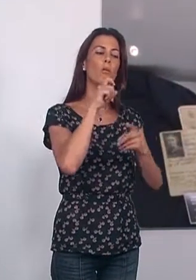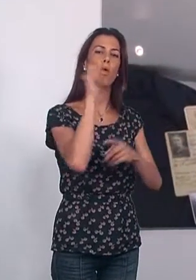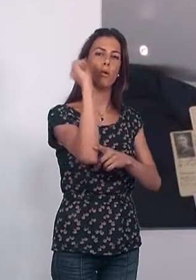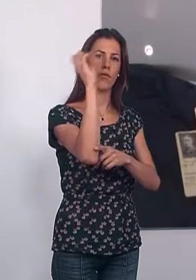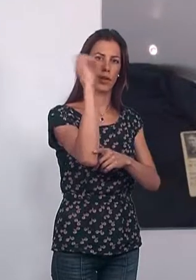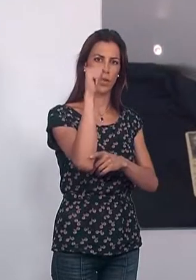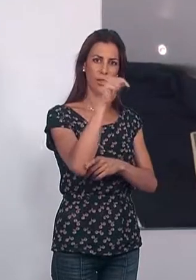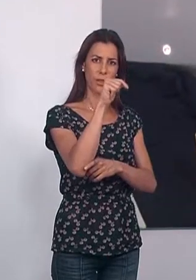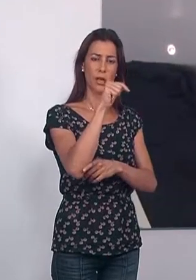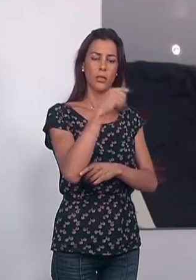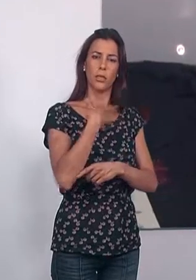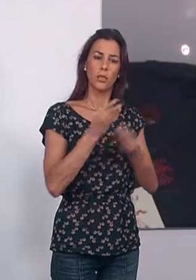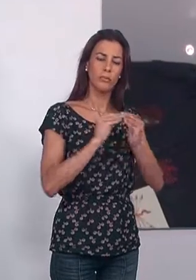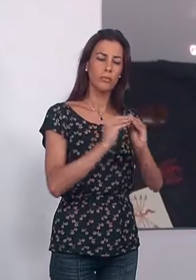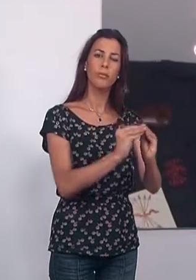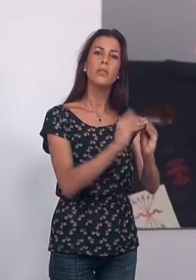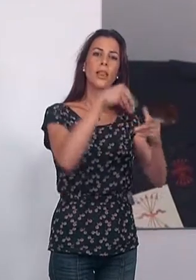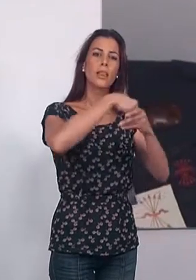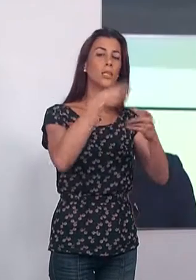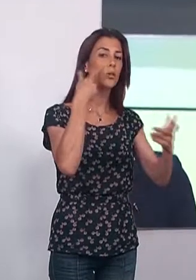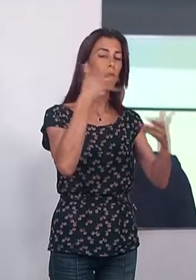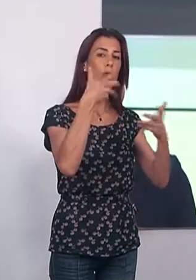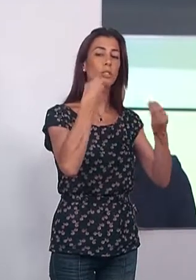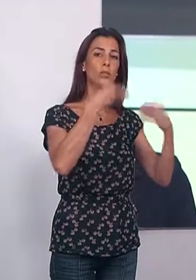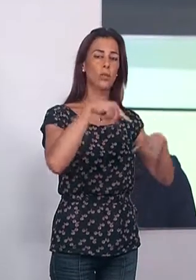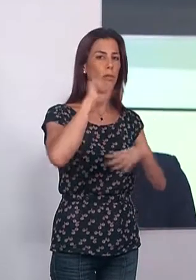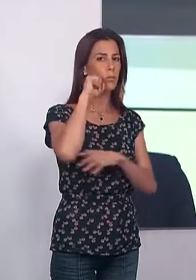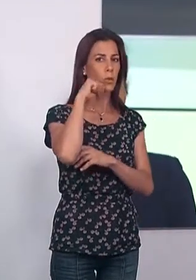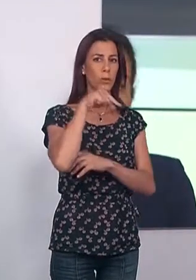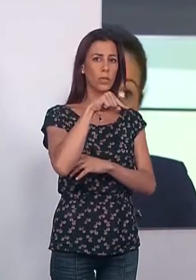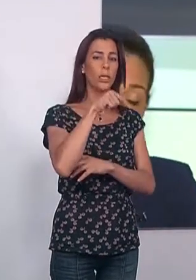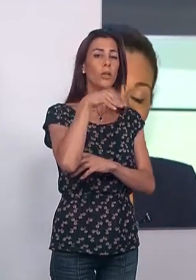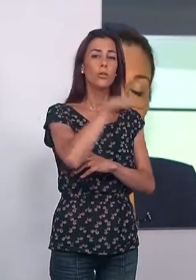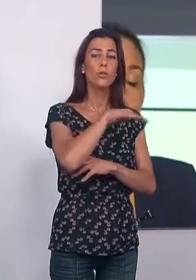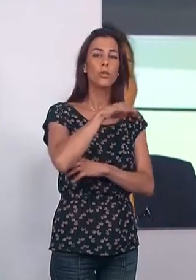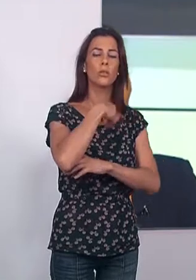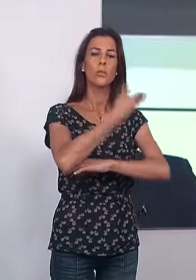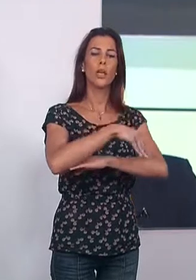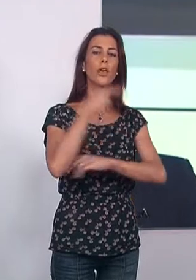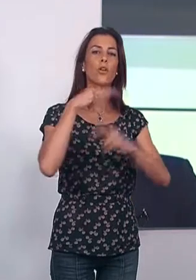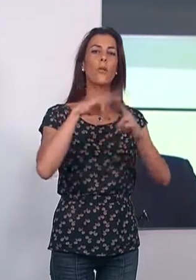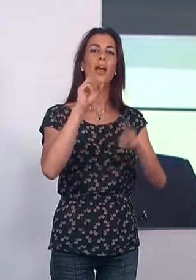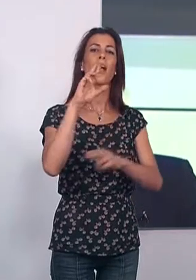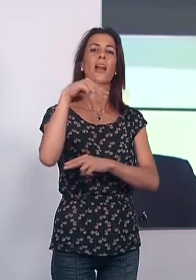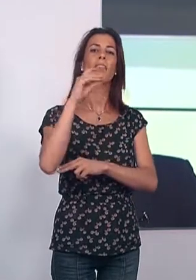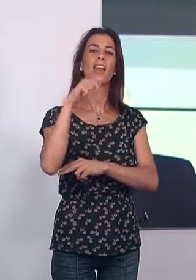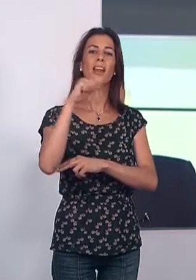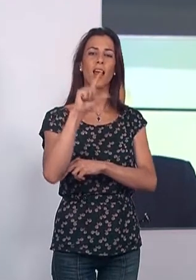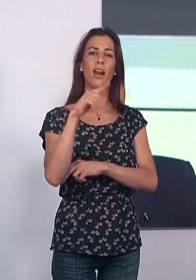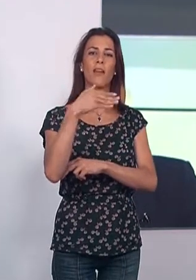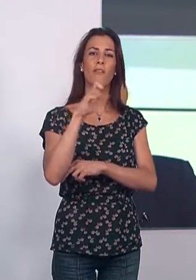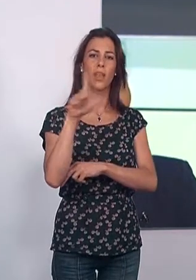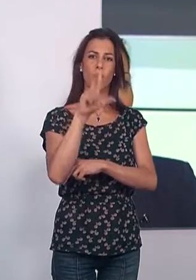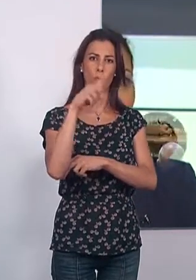conferencia que se realizó en el propio Museo de Historia de Motril ubicado en la calle Cardenal Belluga.